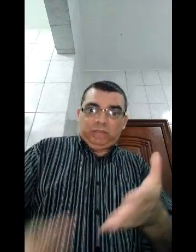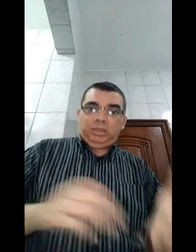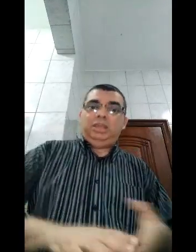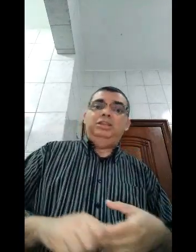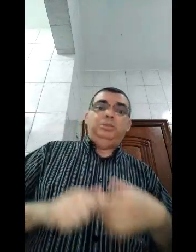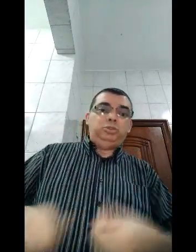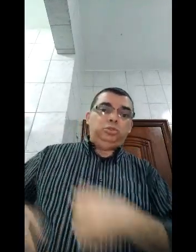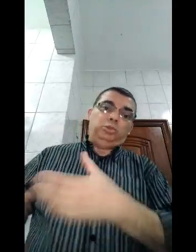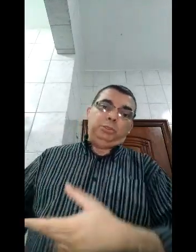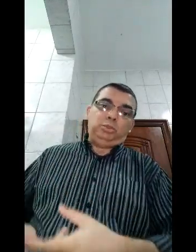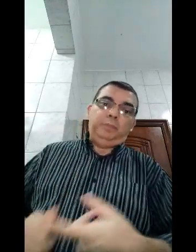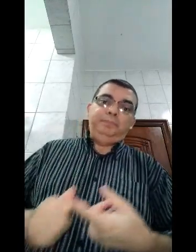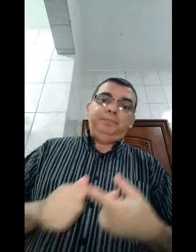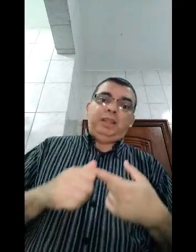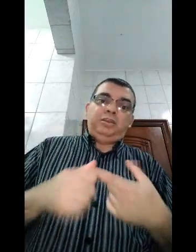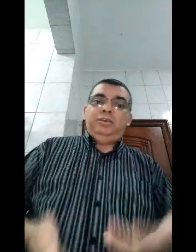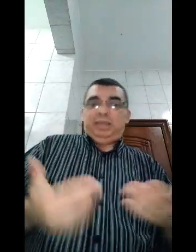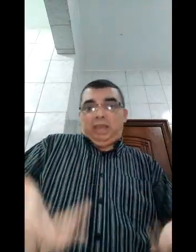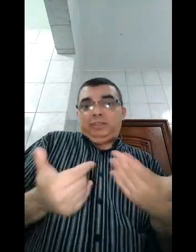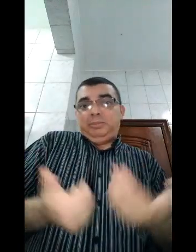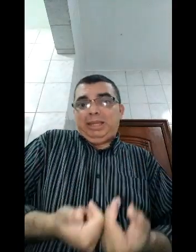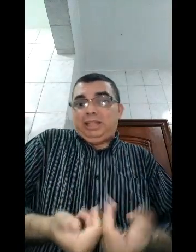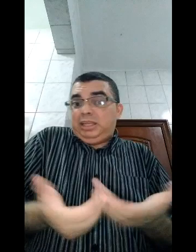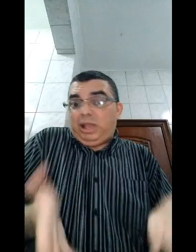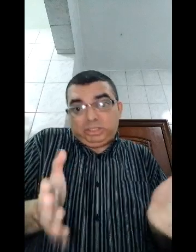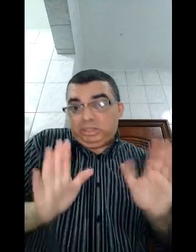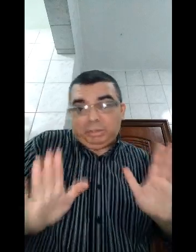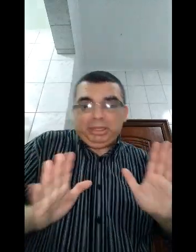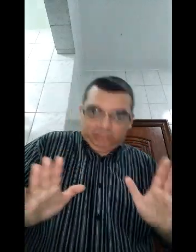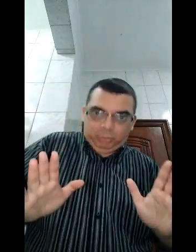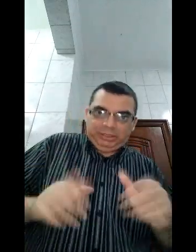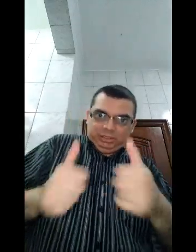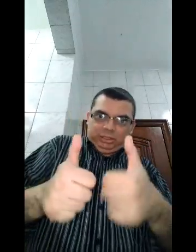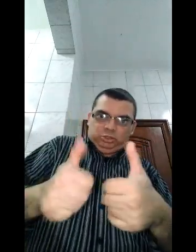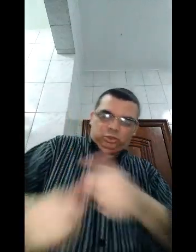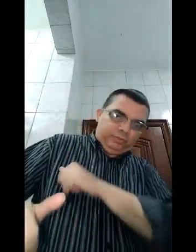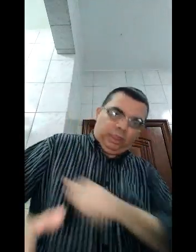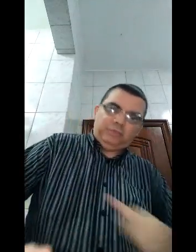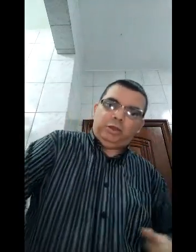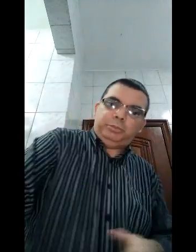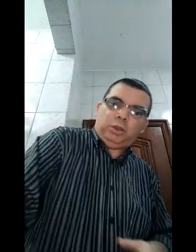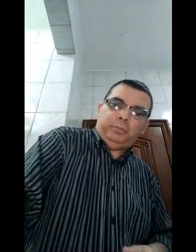chato é que ele debochou de uma pessoa que quer fazer variado, que ele acha que também não precisa. Jojo? Valeu, pessoal.